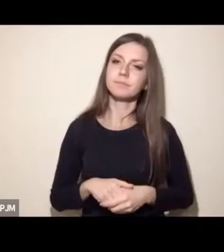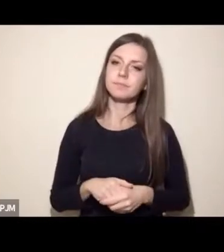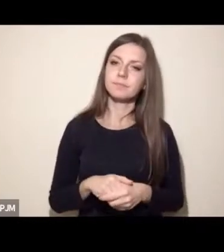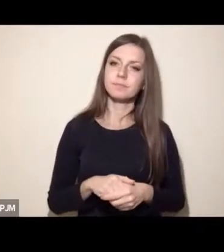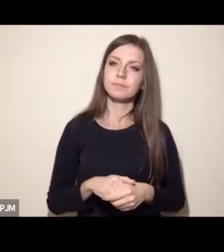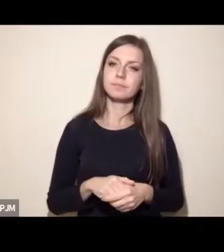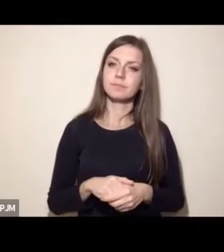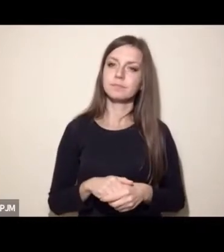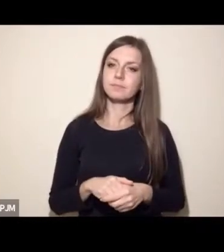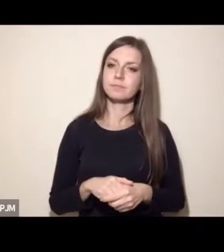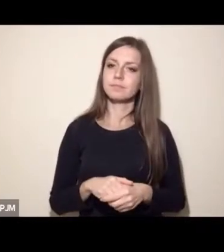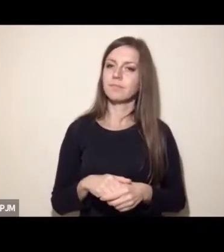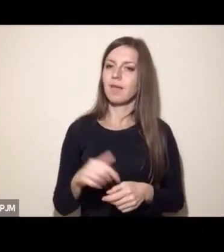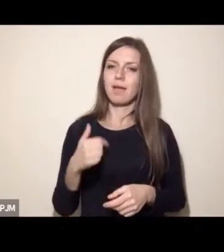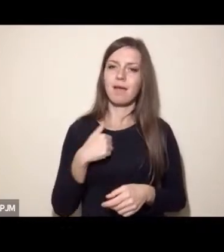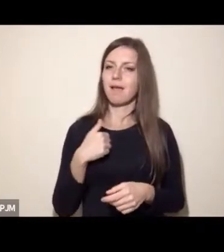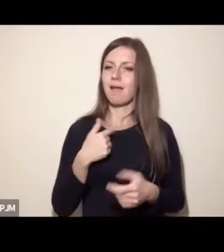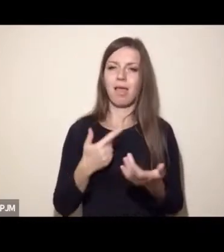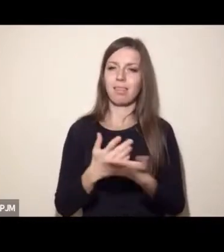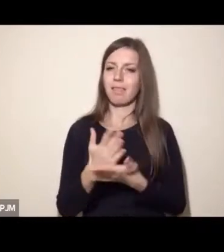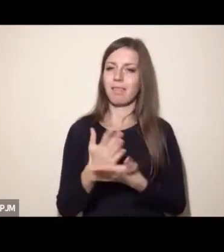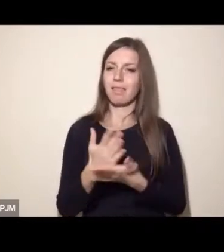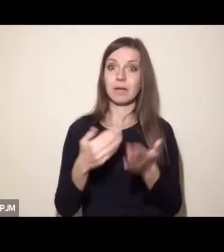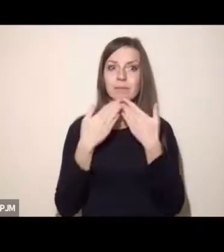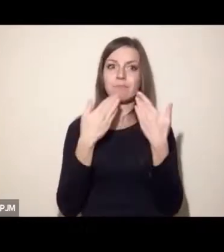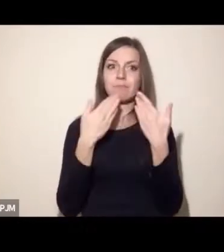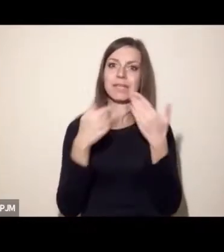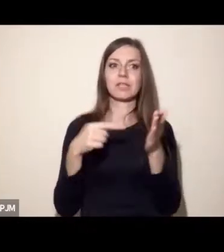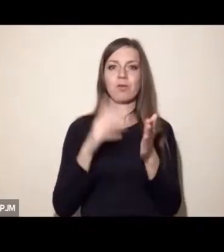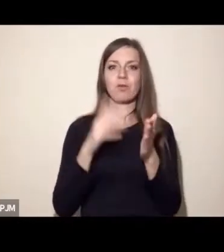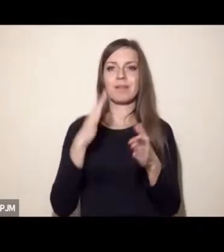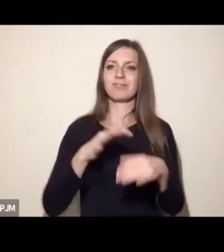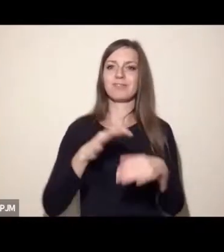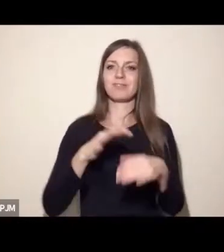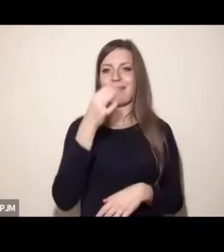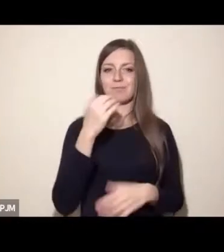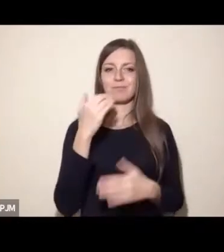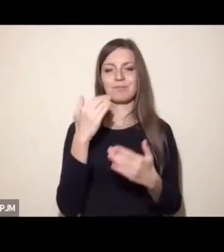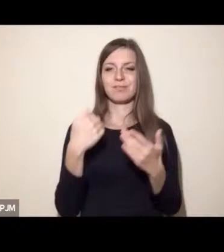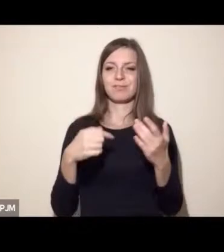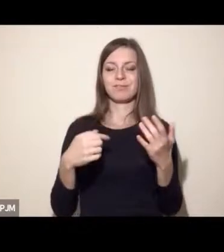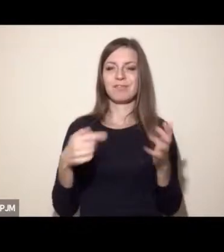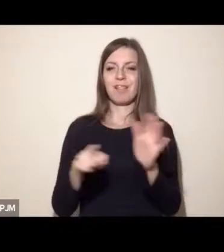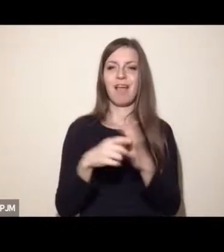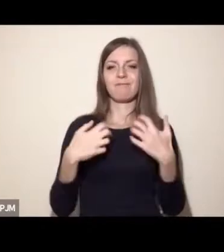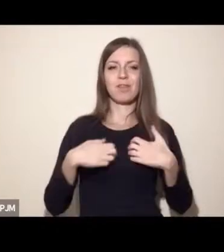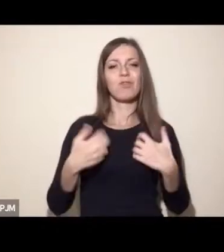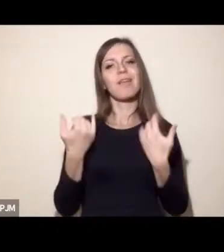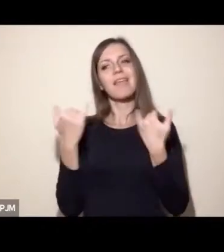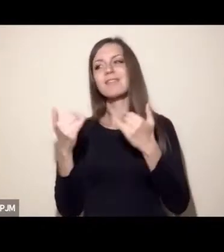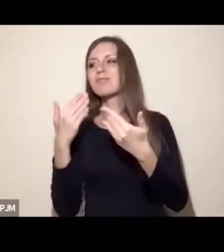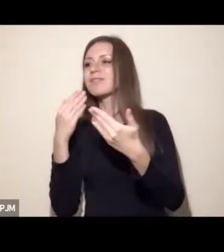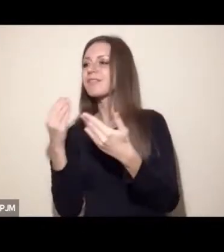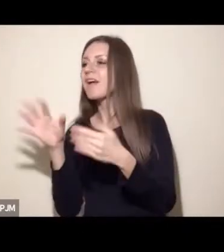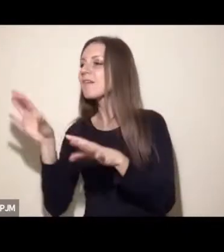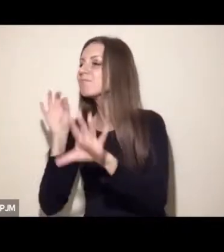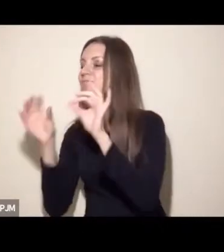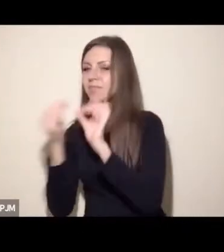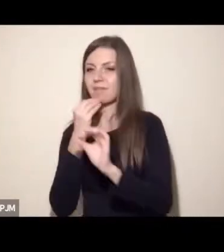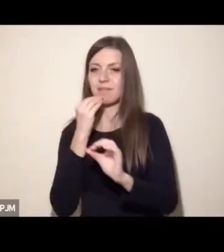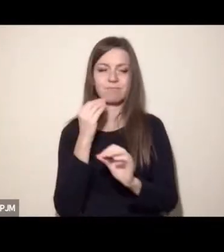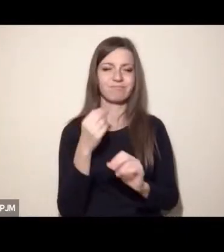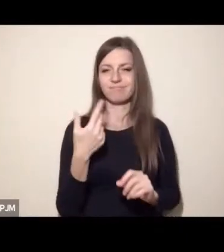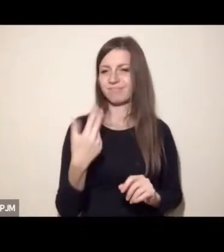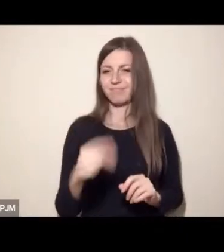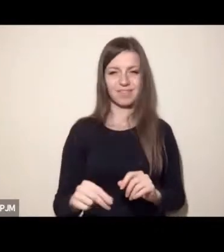Nie wierzę, że jest to rozwiązanie, na którym możemy polegać. Poza tym wiemy, jak katastrofalne